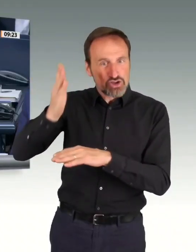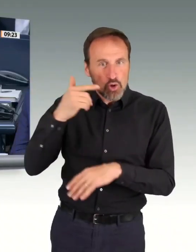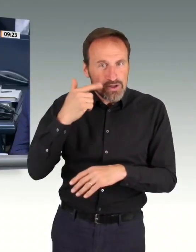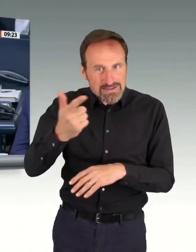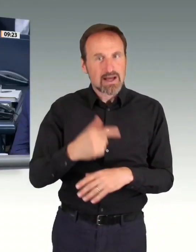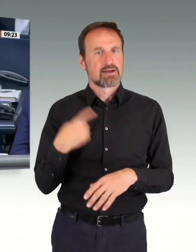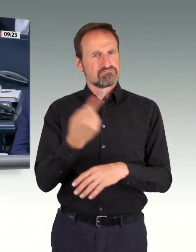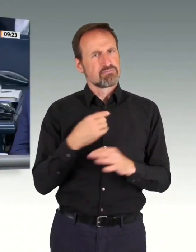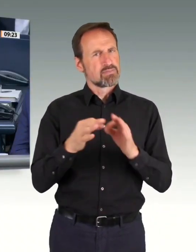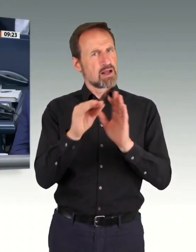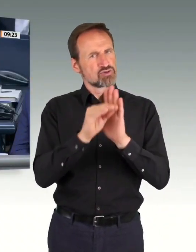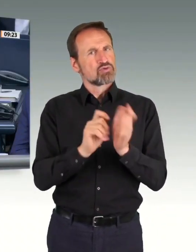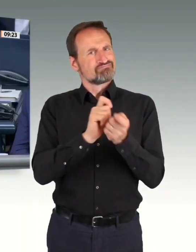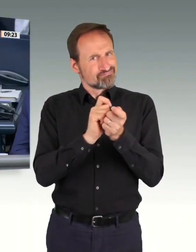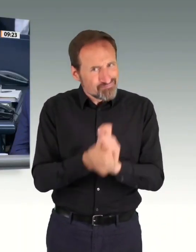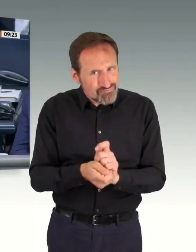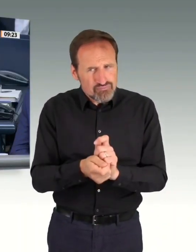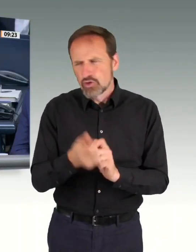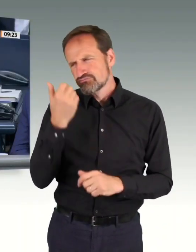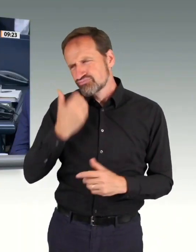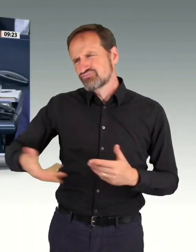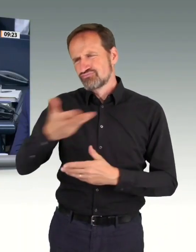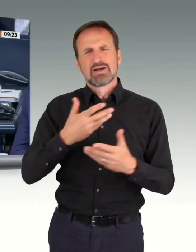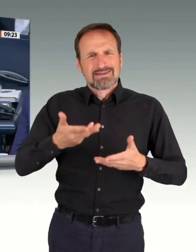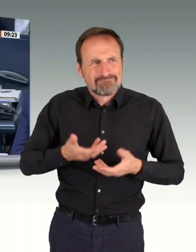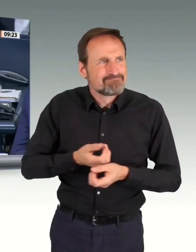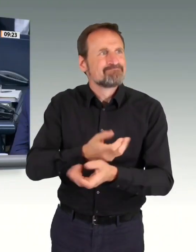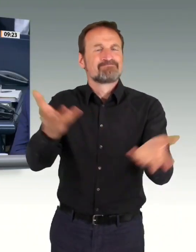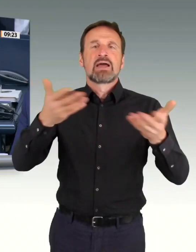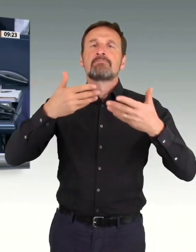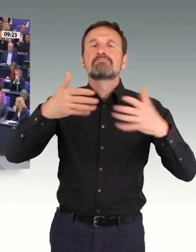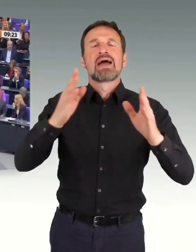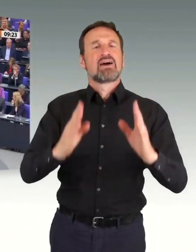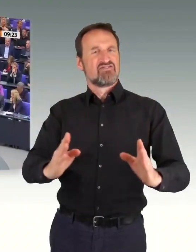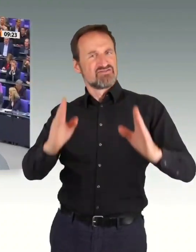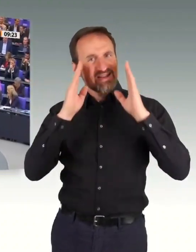Letzte Rednerin zur Geschäftsordnung für die Fraktion Die Linke, Dr. Gesine Lütsch.